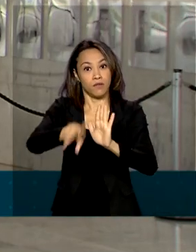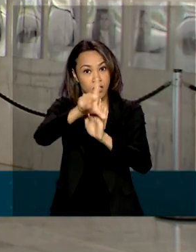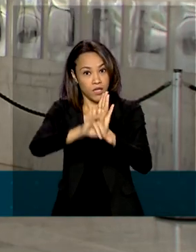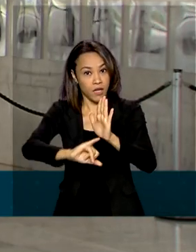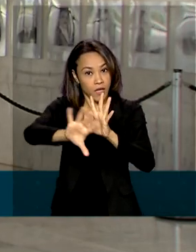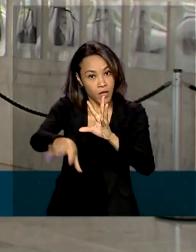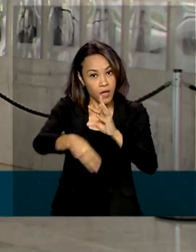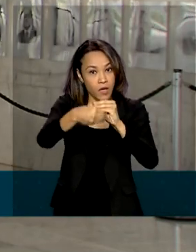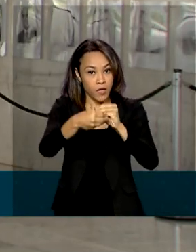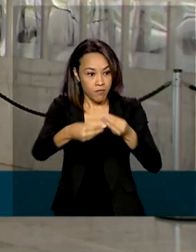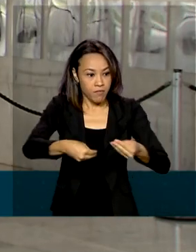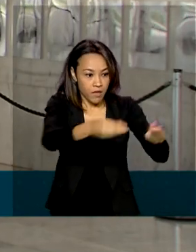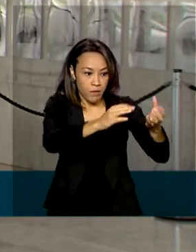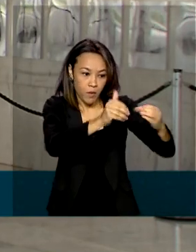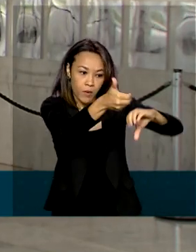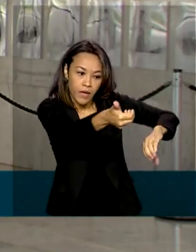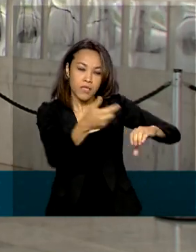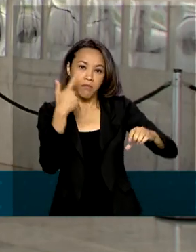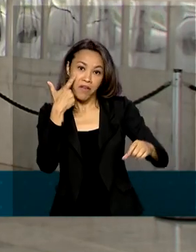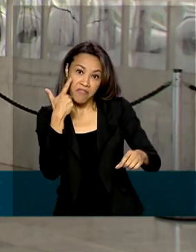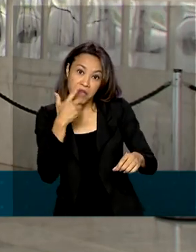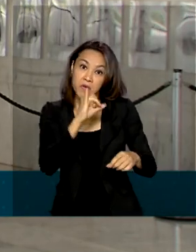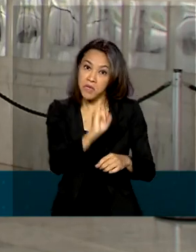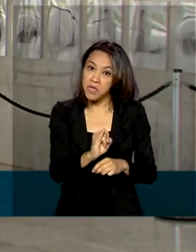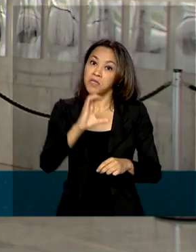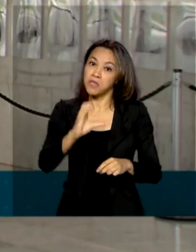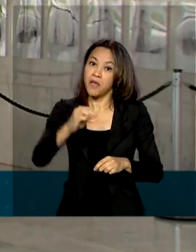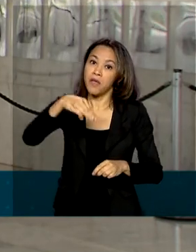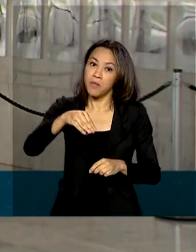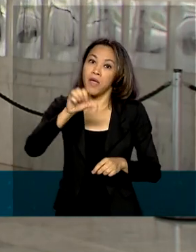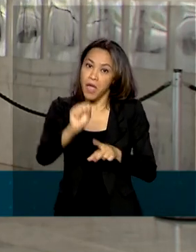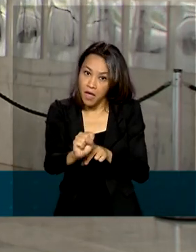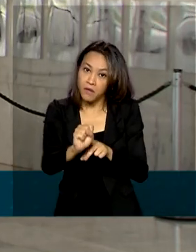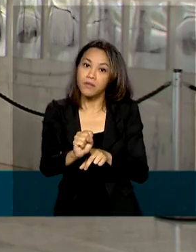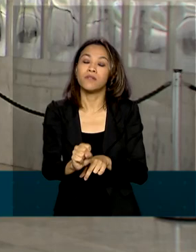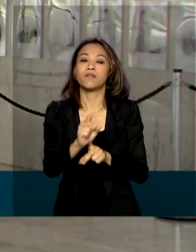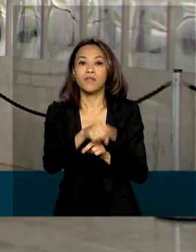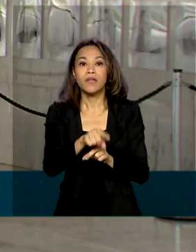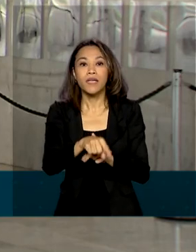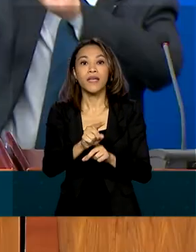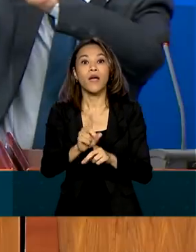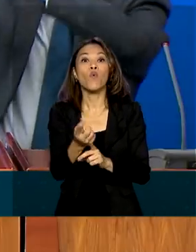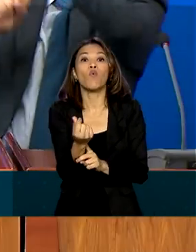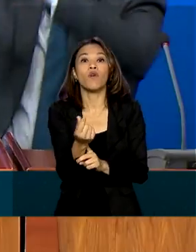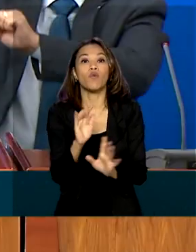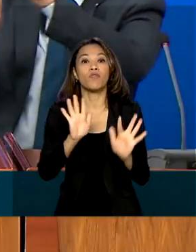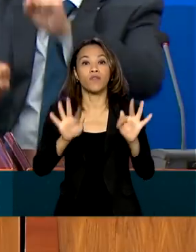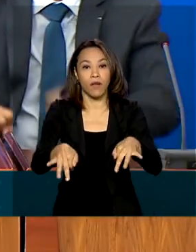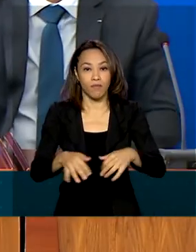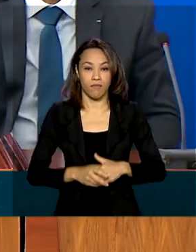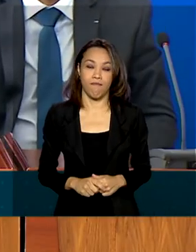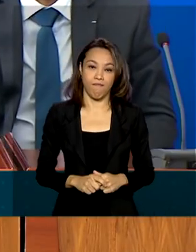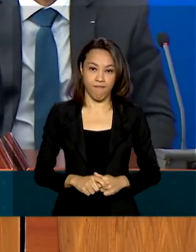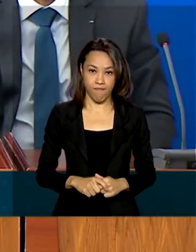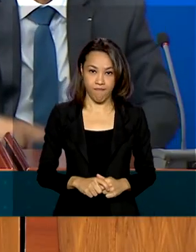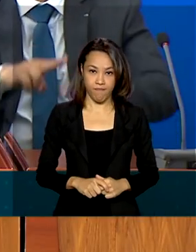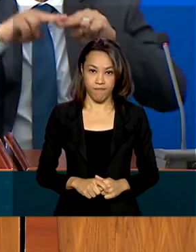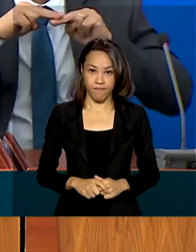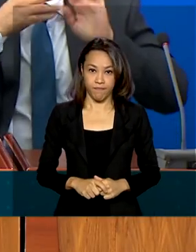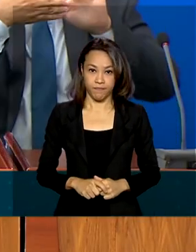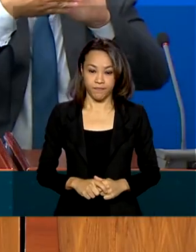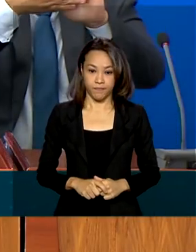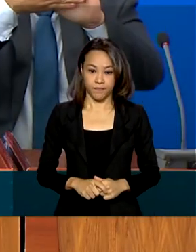para que seja possível prever o ICMS que vai incidir no valor final praticado nas bombas. É essa, então, a nossa proposta,